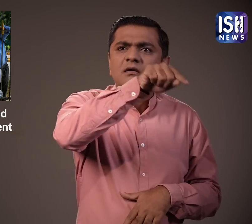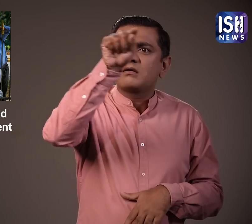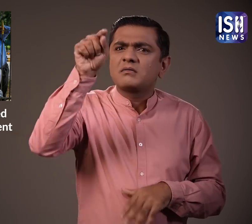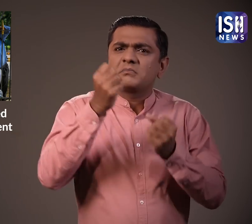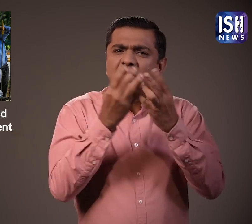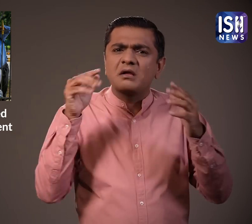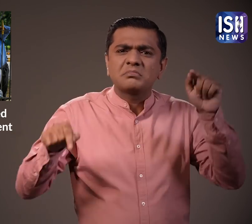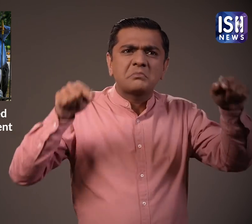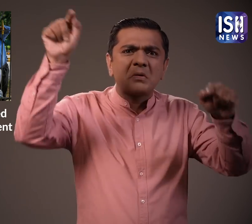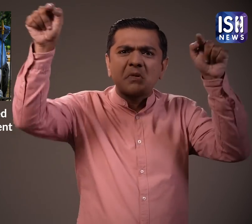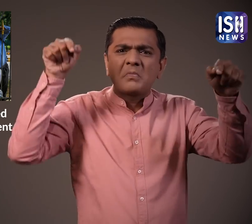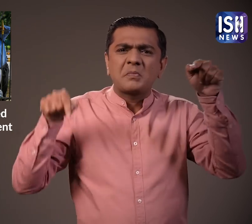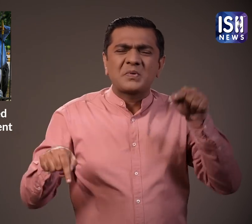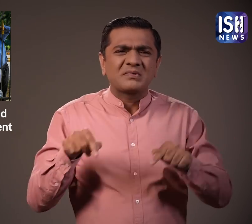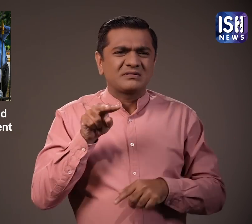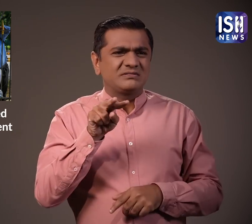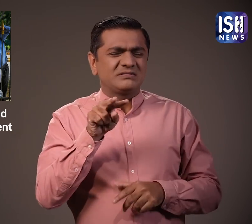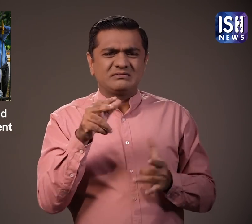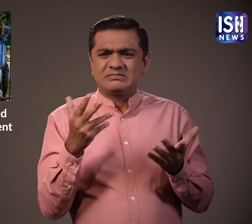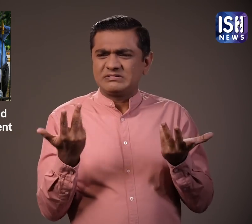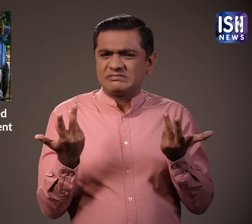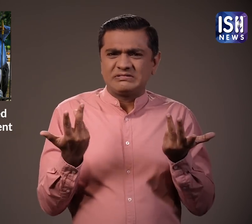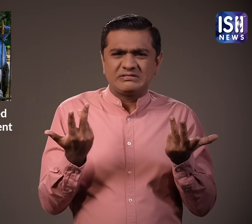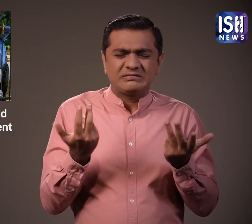उन्होंने शहर के चारो और ऐसे कटाउट बोर्ट क्यो लगाए है